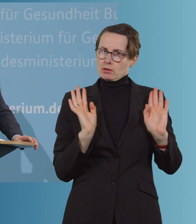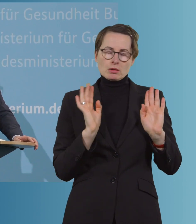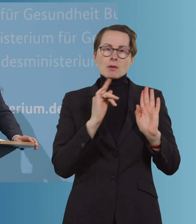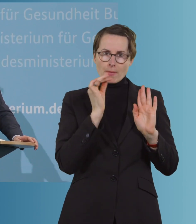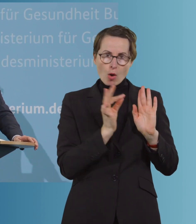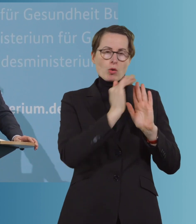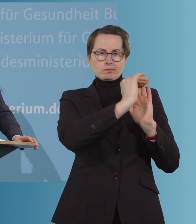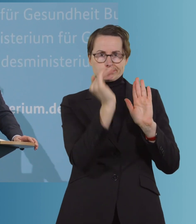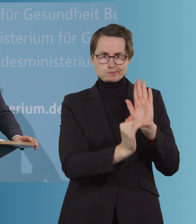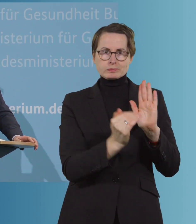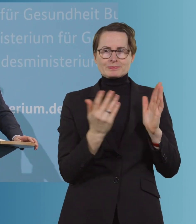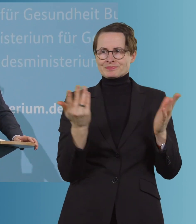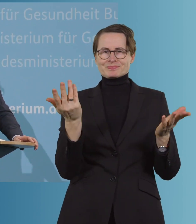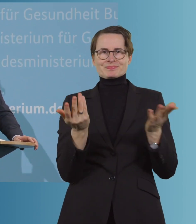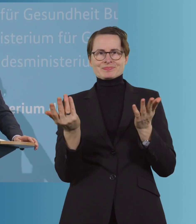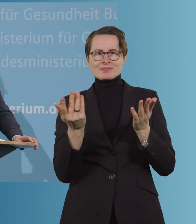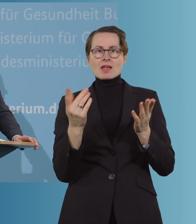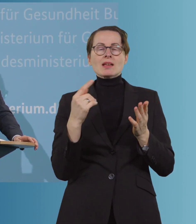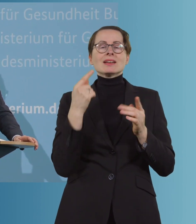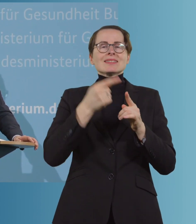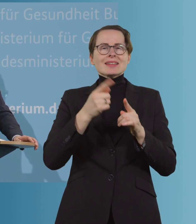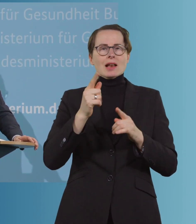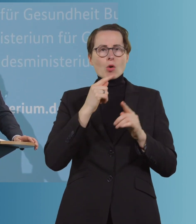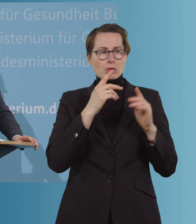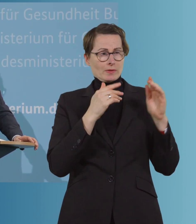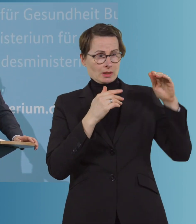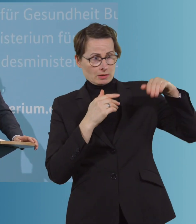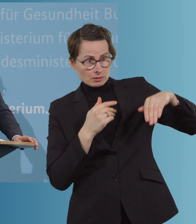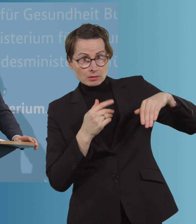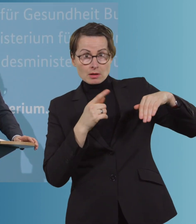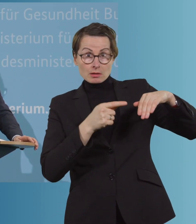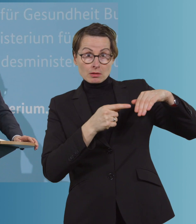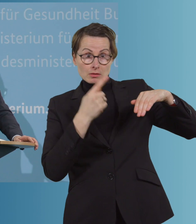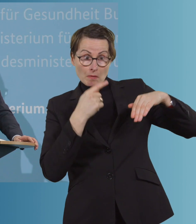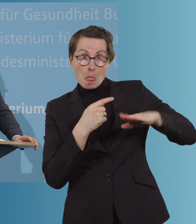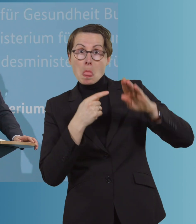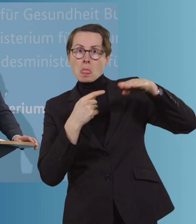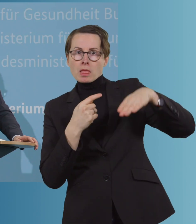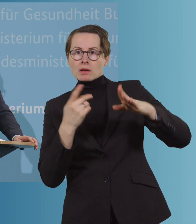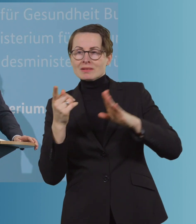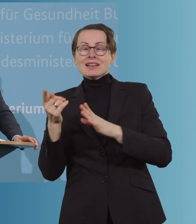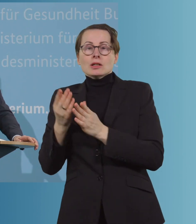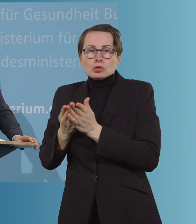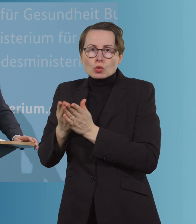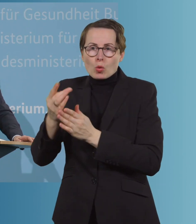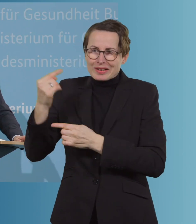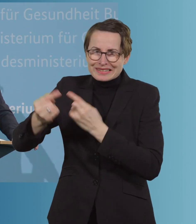muss es ja auch eine Situation sein, die sich dauerhaft durchhalten lässt. Und da ist ohne Frage ein